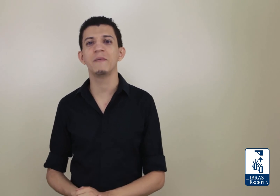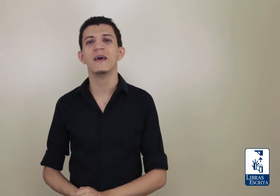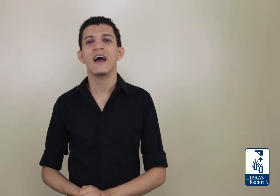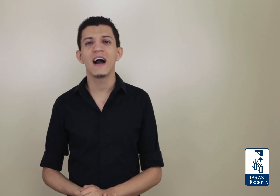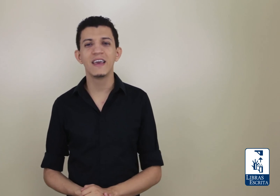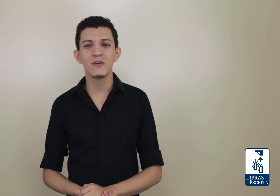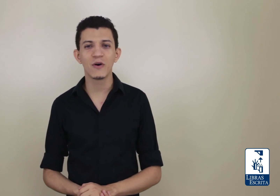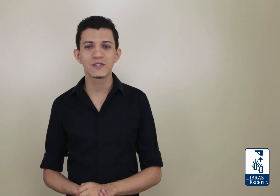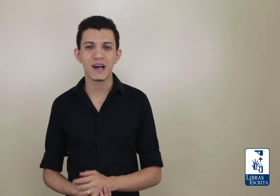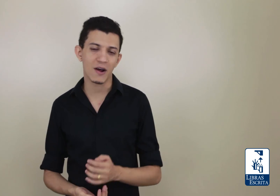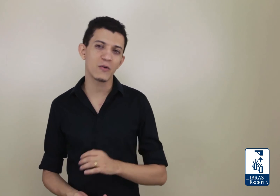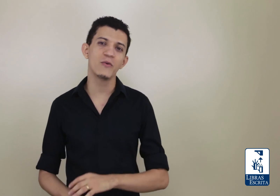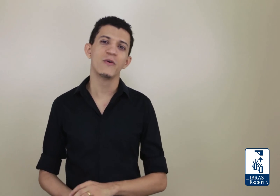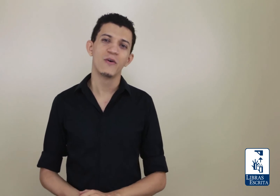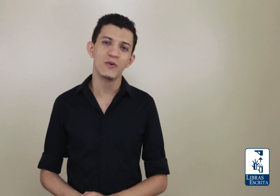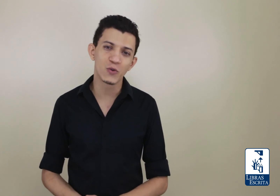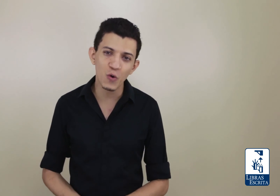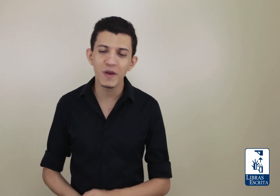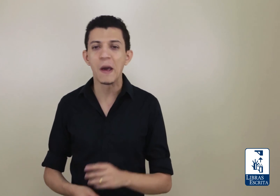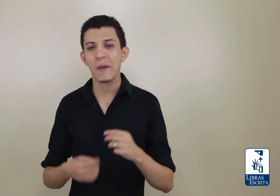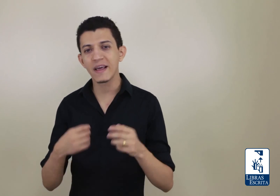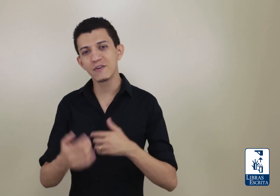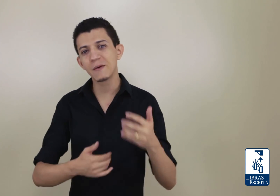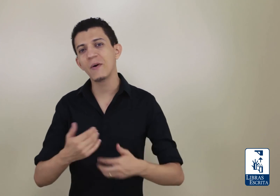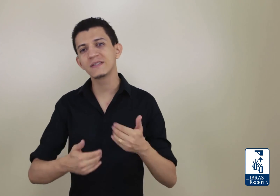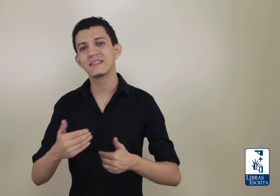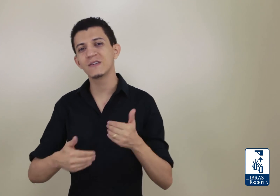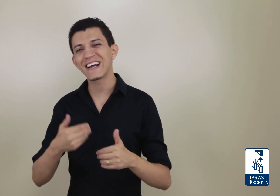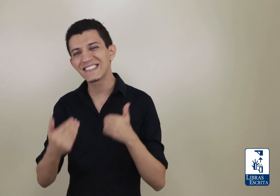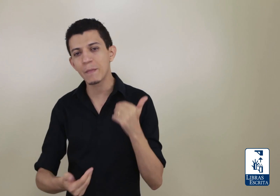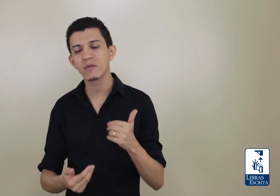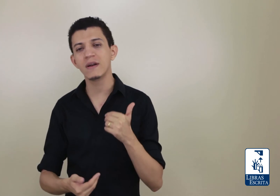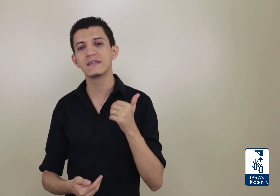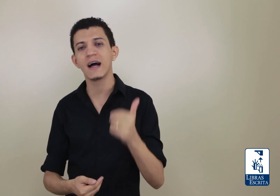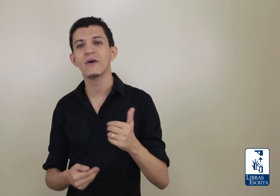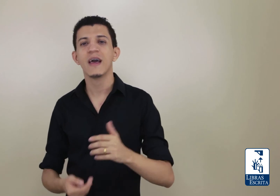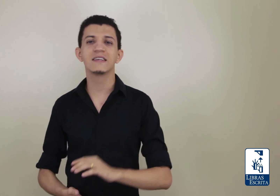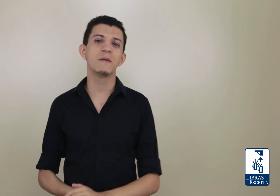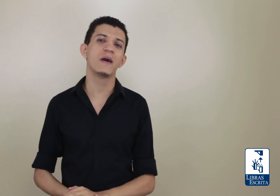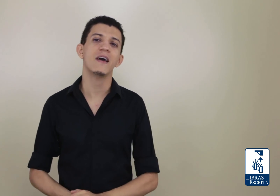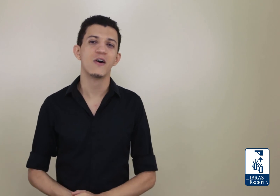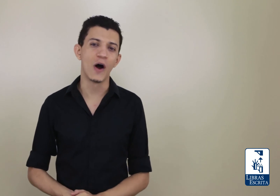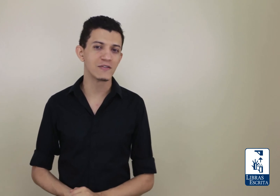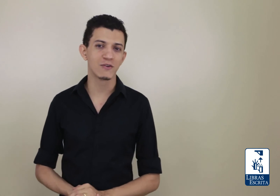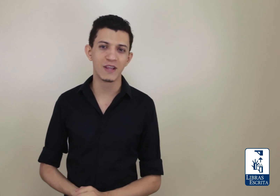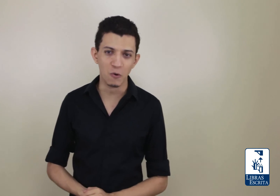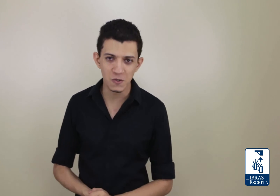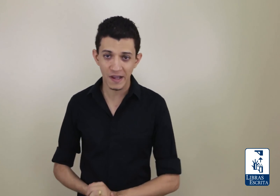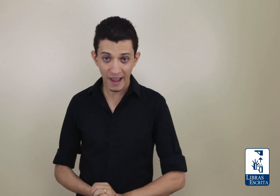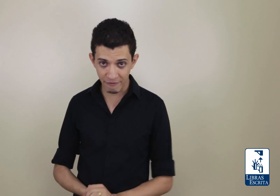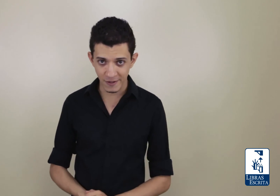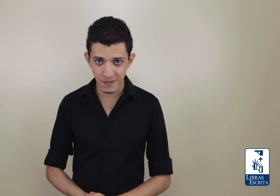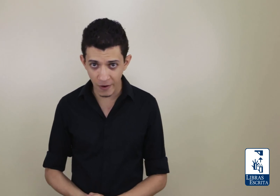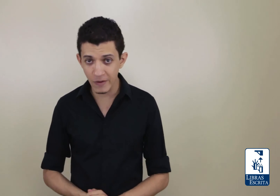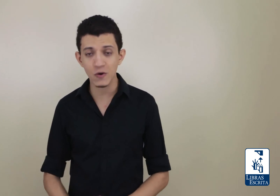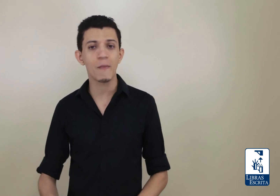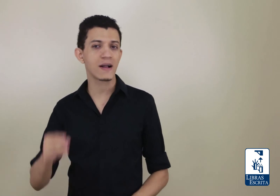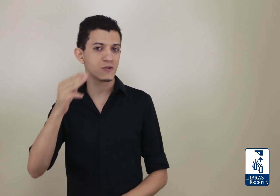aqui no nosso canal no YouTube, para que você possa então estar sempre atualizado, receber novos conteúdos envios. Então, eu sou o Márcio